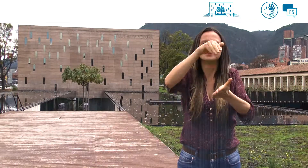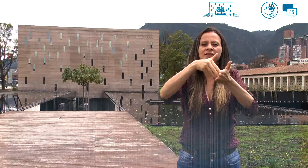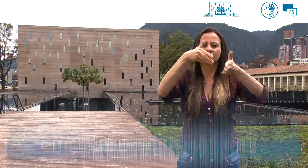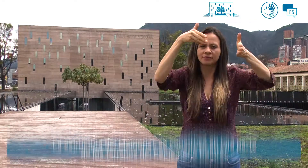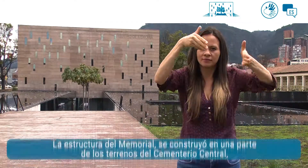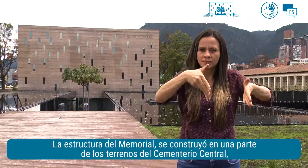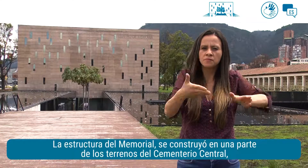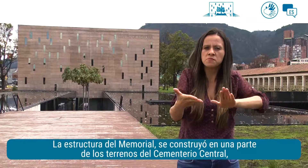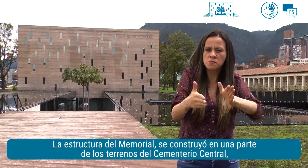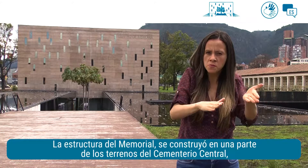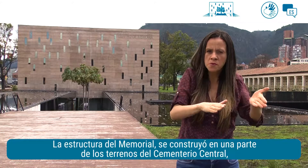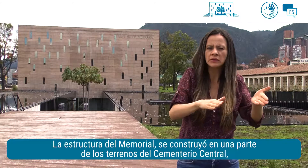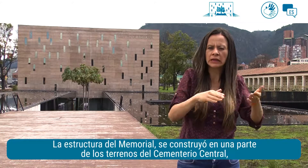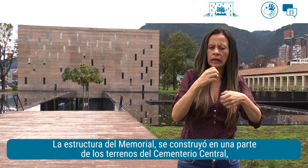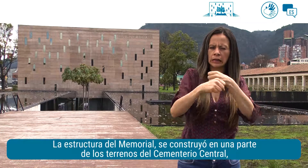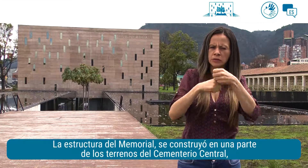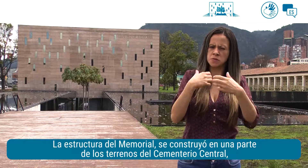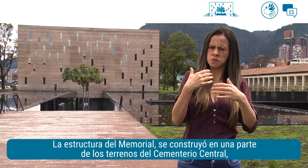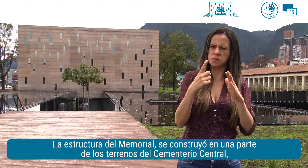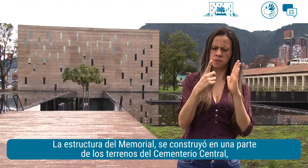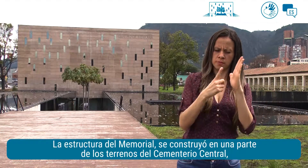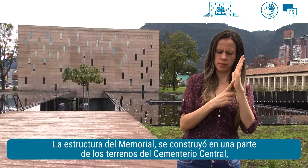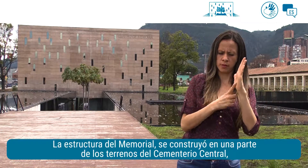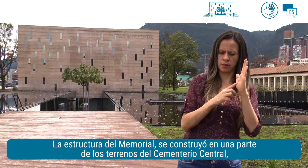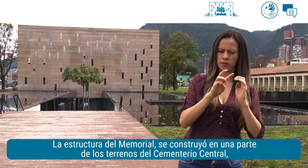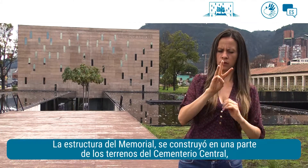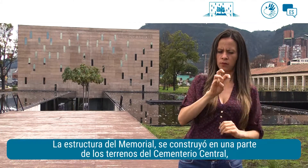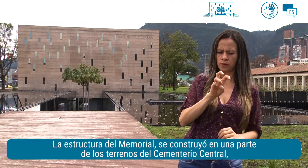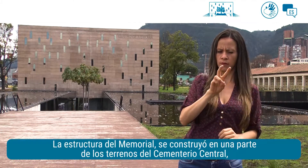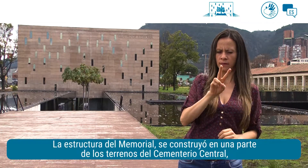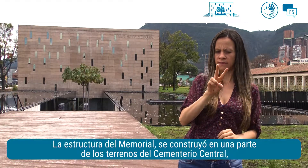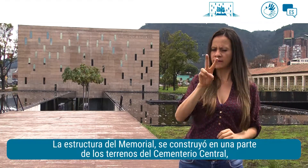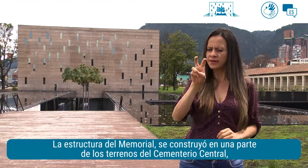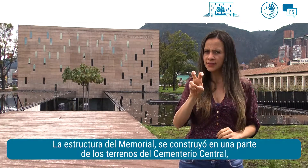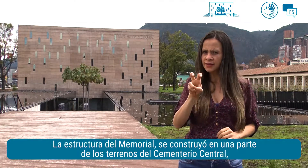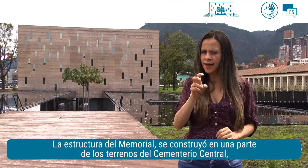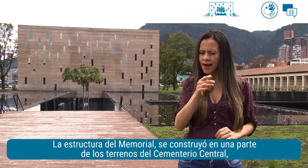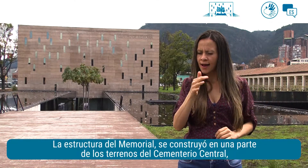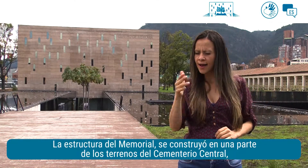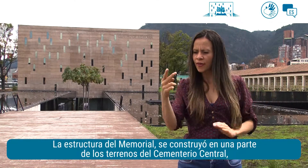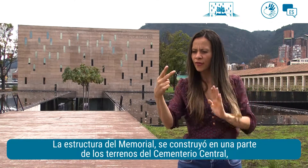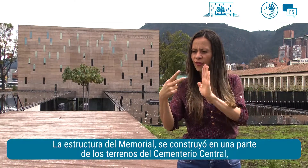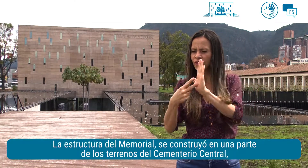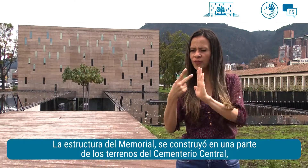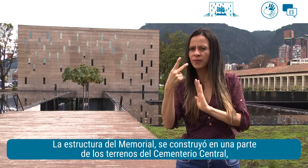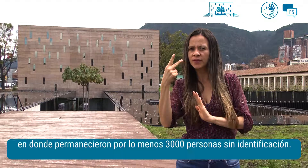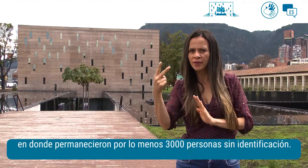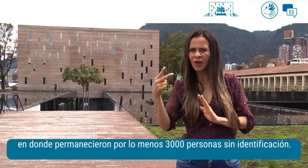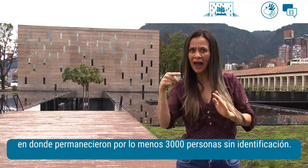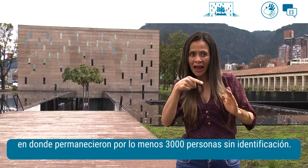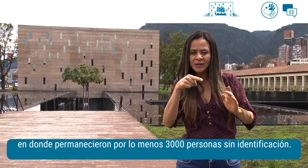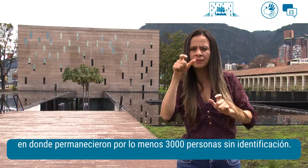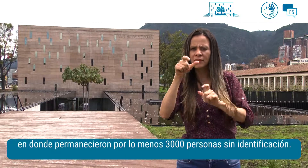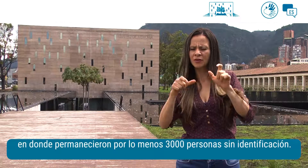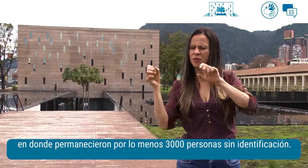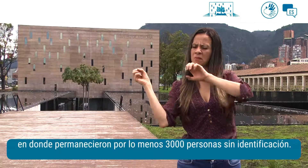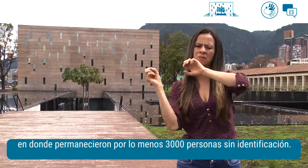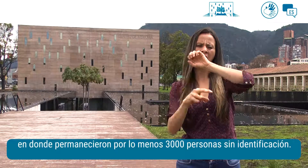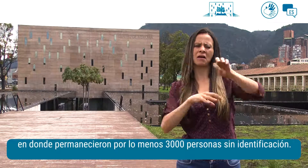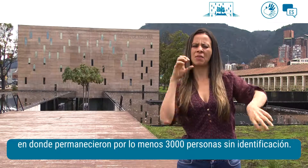La estructura del memorial se construyó en una parte de los terrenos del cementerio central en donde permanecieron por lo menos